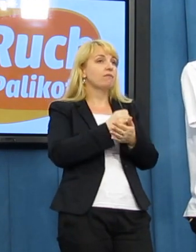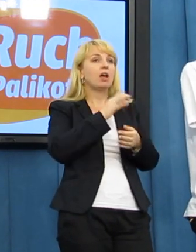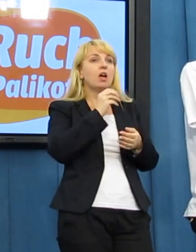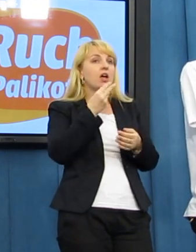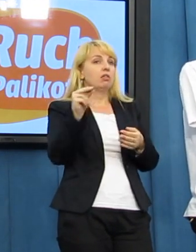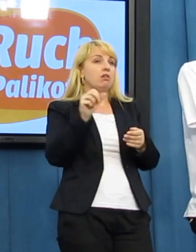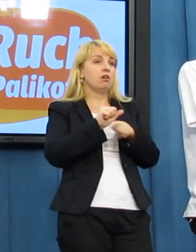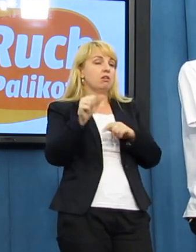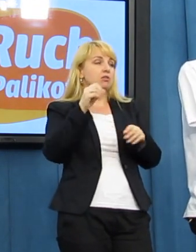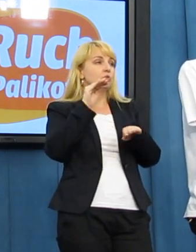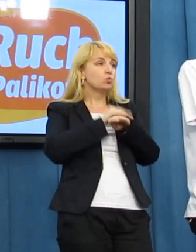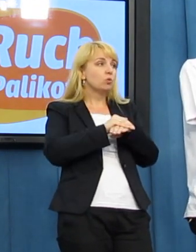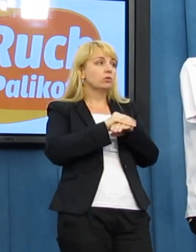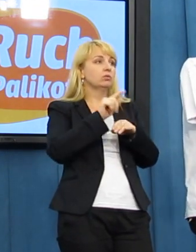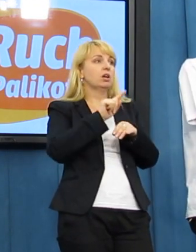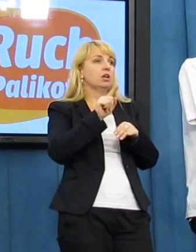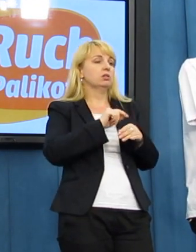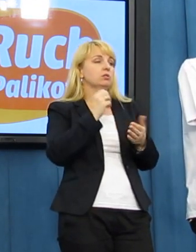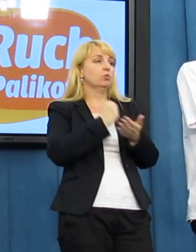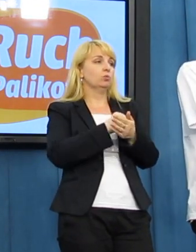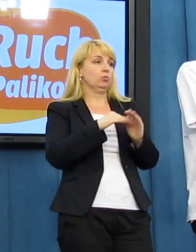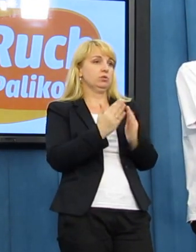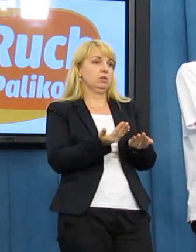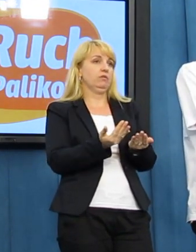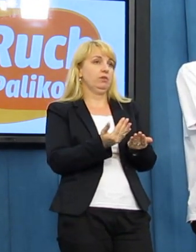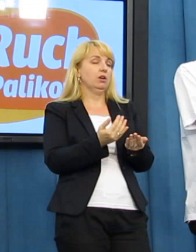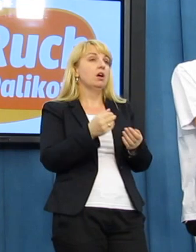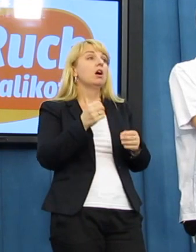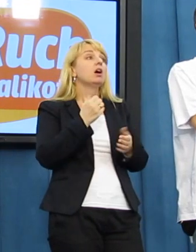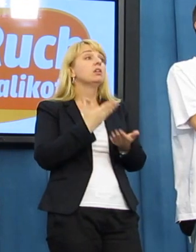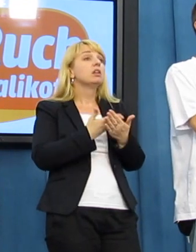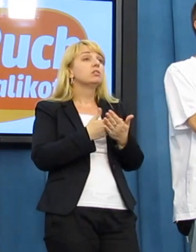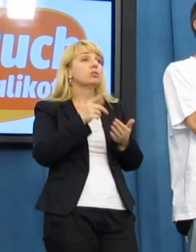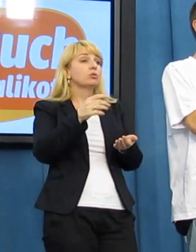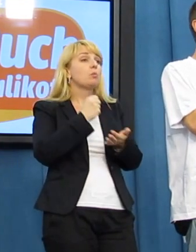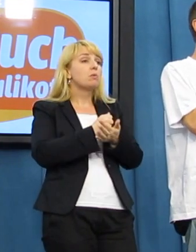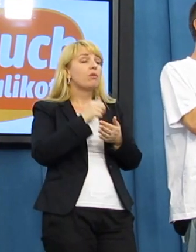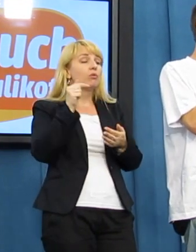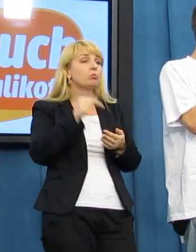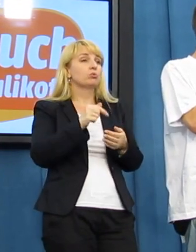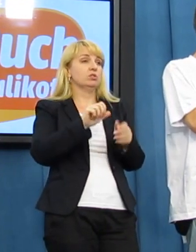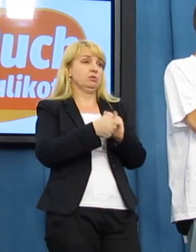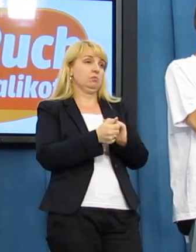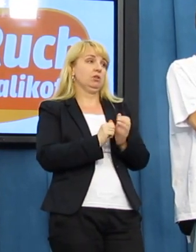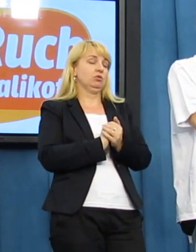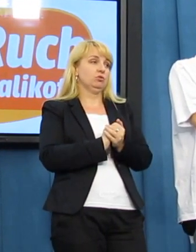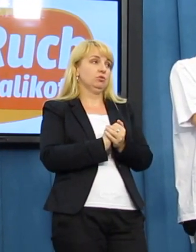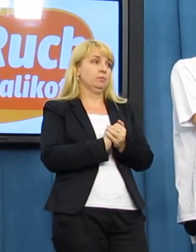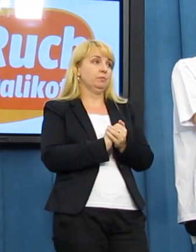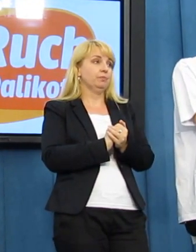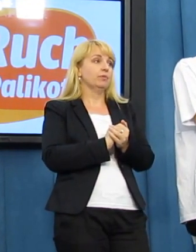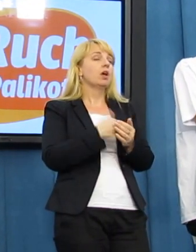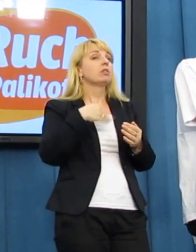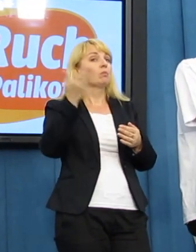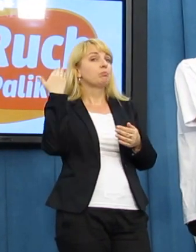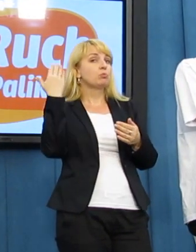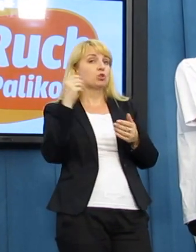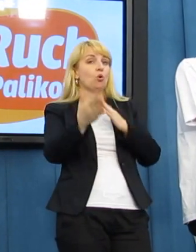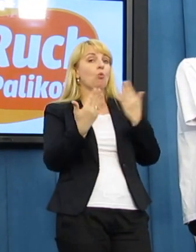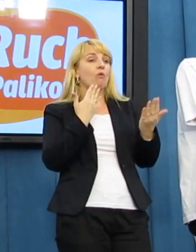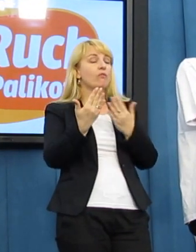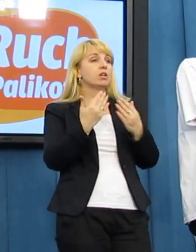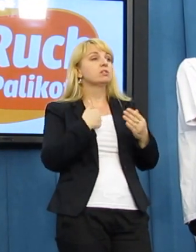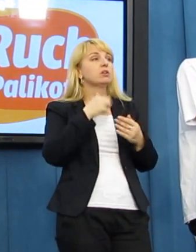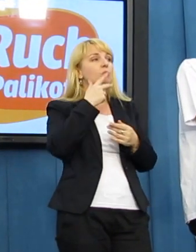ludzi po prostu jest to niezgodne z konstytucją, więc takiego prawa być nie powinno. Natomiast przytoczyłem też wcześniej na poprzedniej konferencji cytat